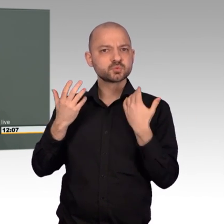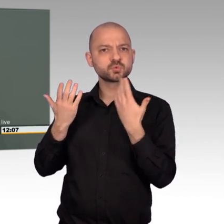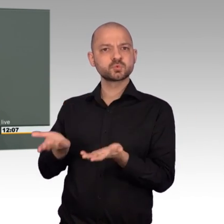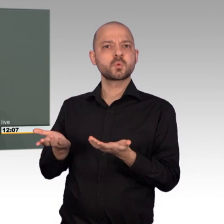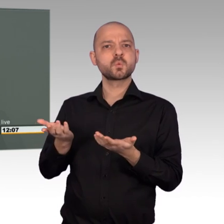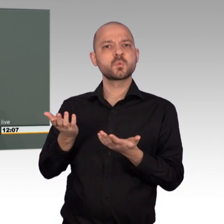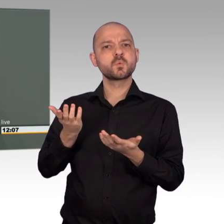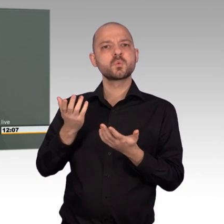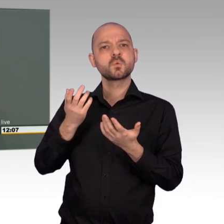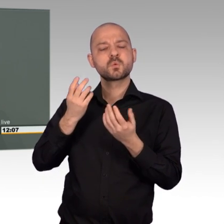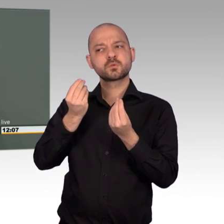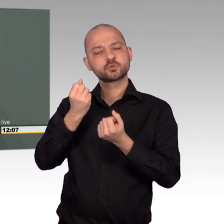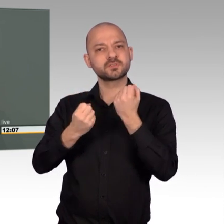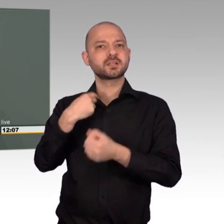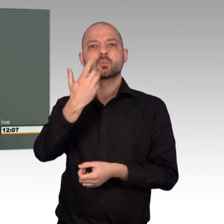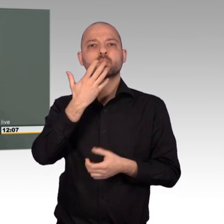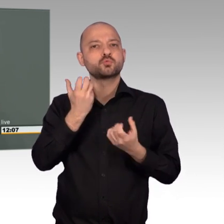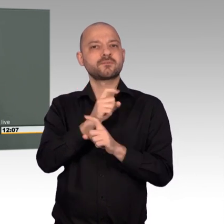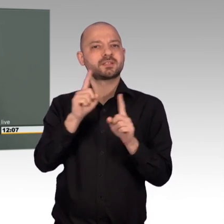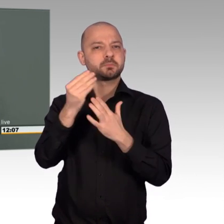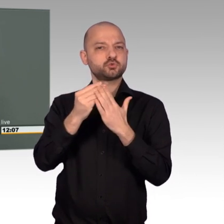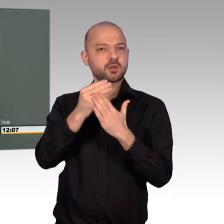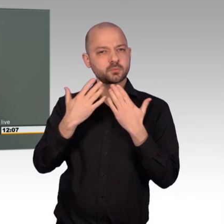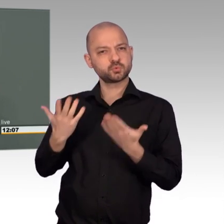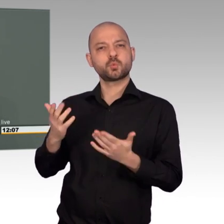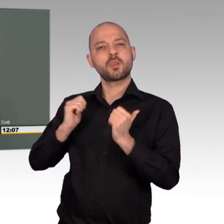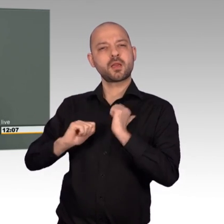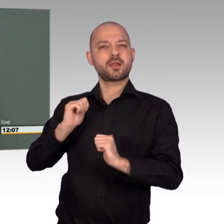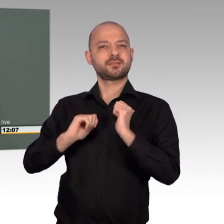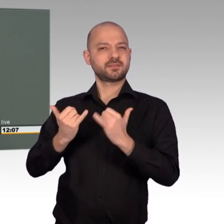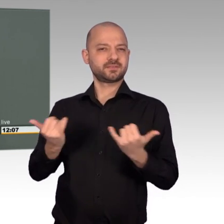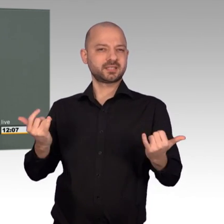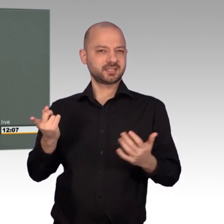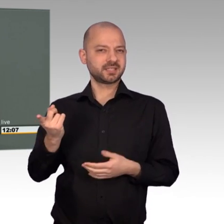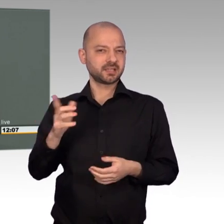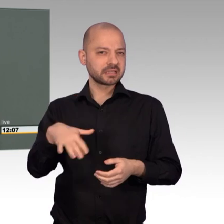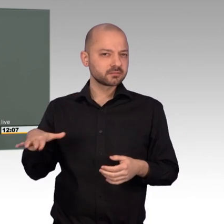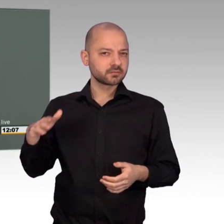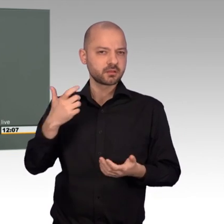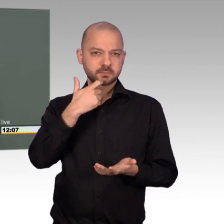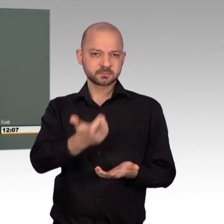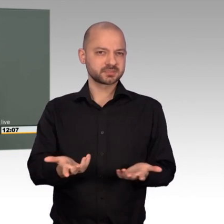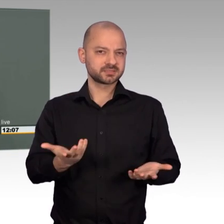UNICEF ist sprachlos. Gestatten Sie mir kurz daran zu erinnern, dass es hier in diesem Haus, auch heute wieder,